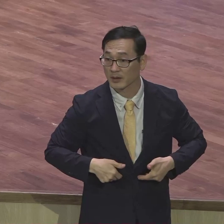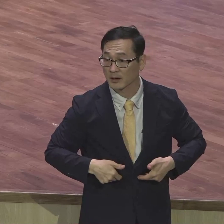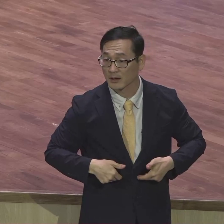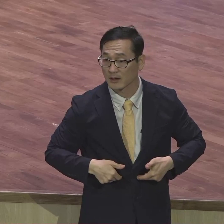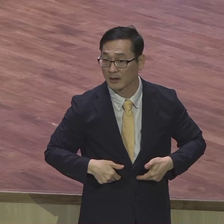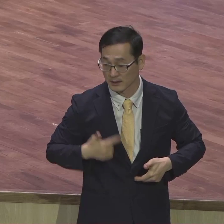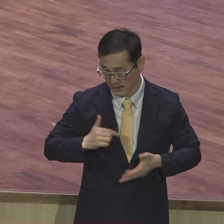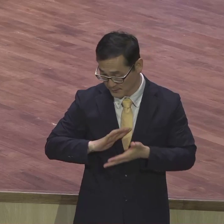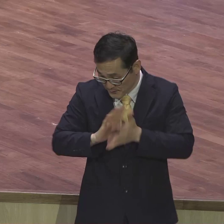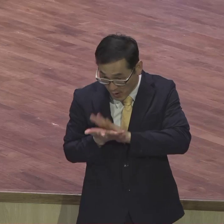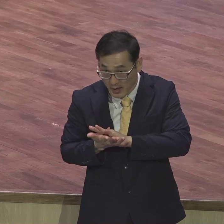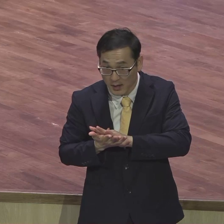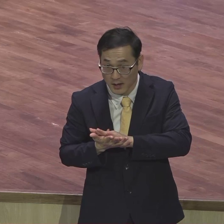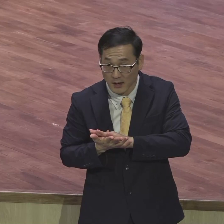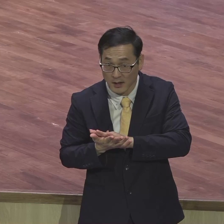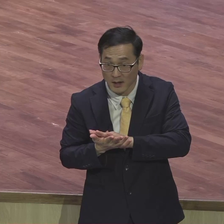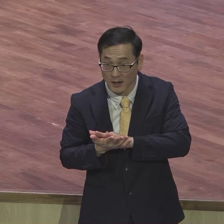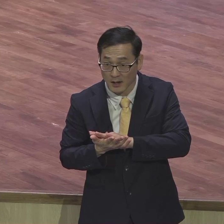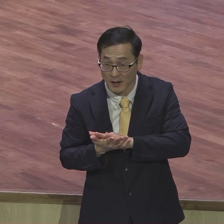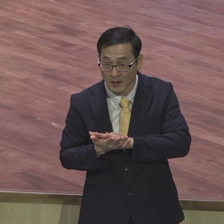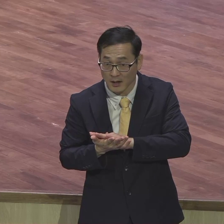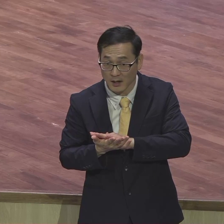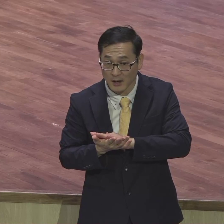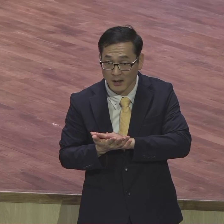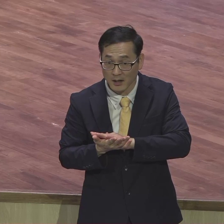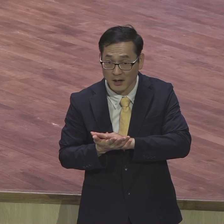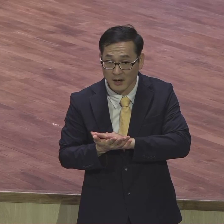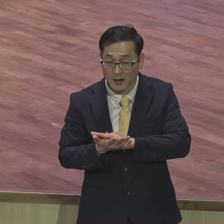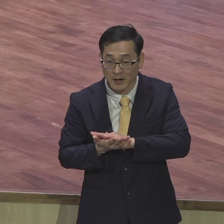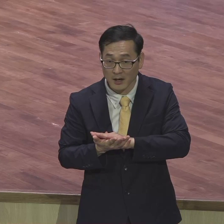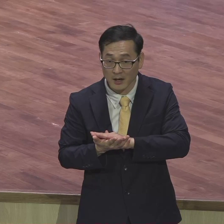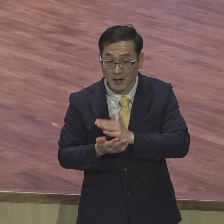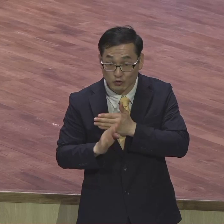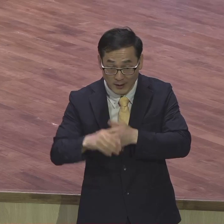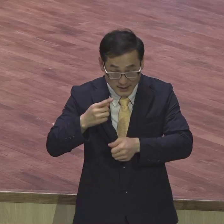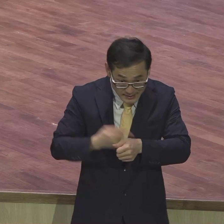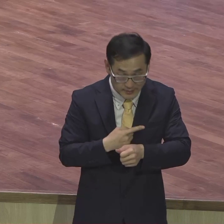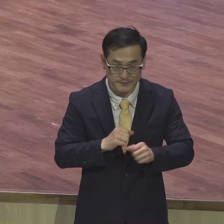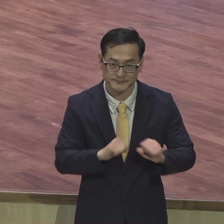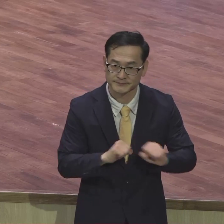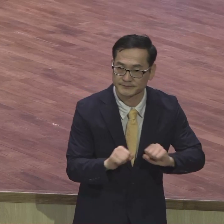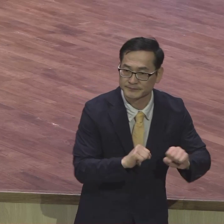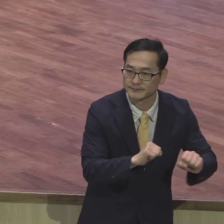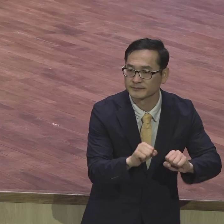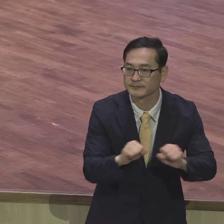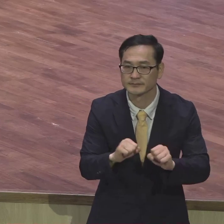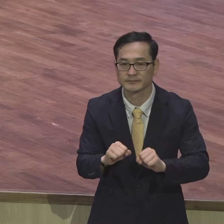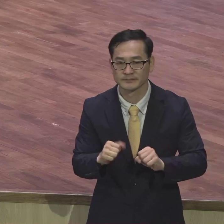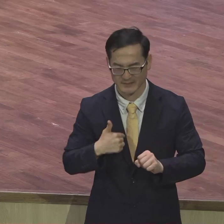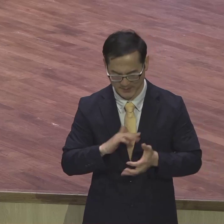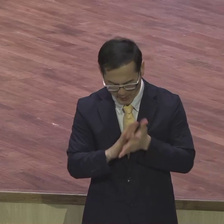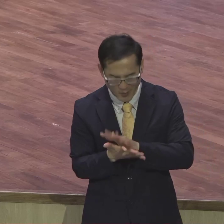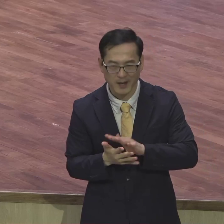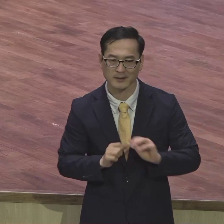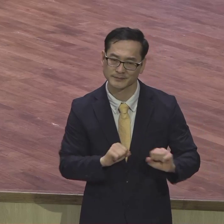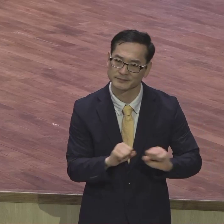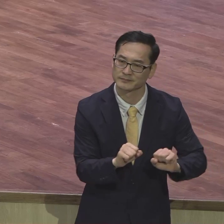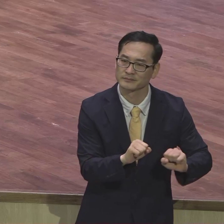일어나면 내가 무슨 영향을 입히는 게 아니라 저절로 그렇게 내가 변화가 일어나고 자꾸 내 삶 속에